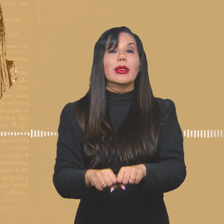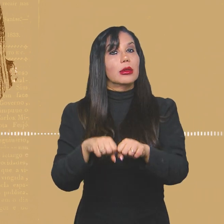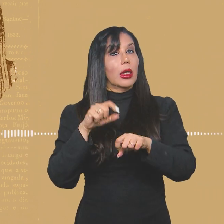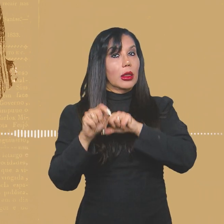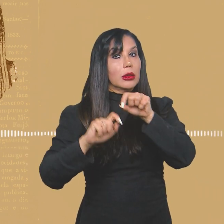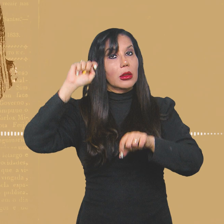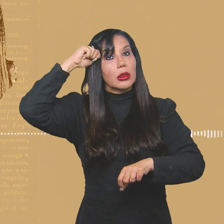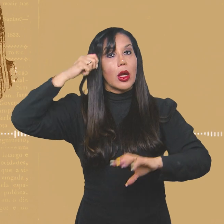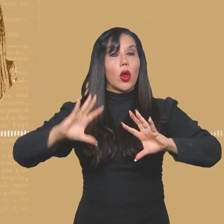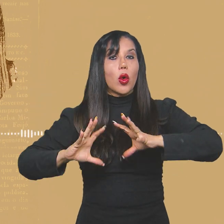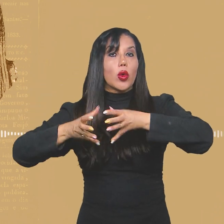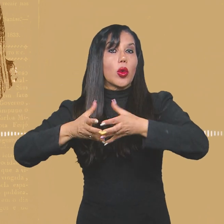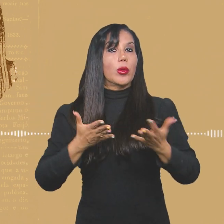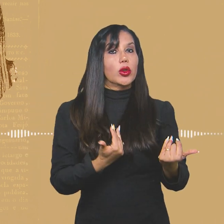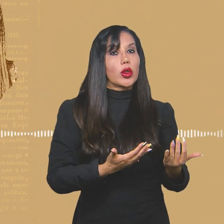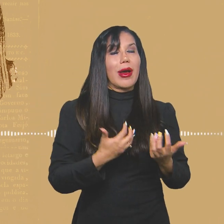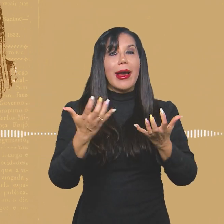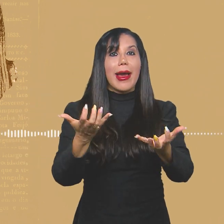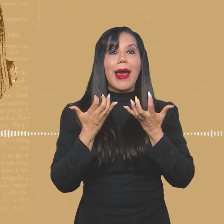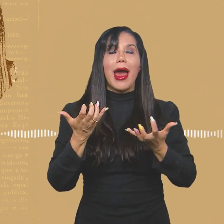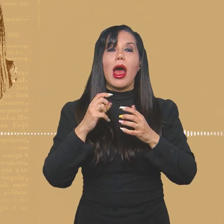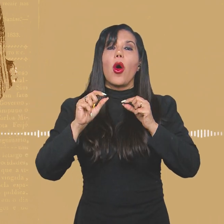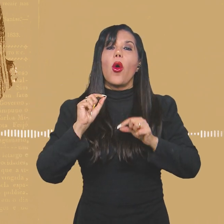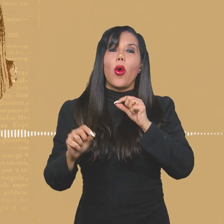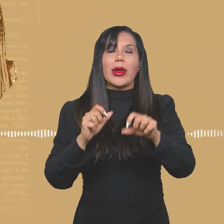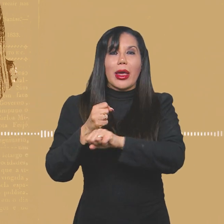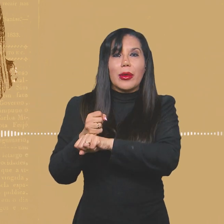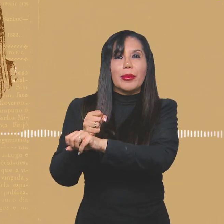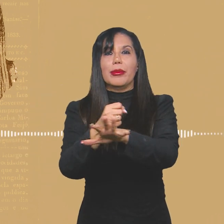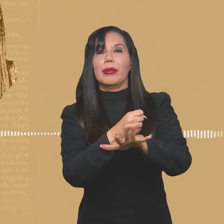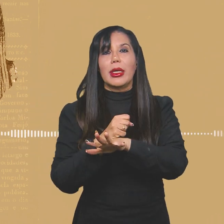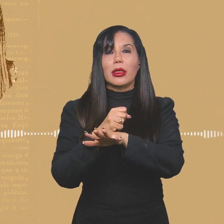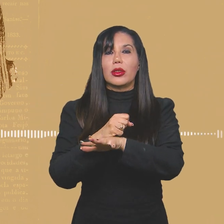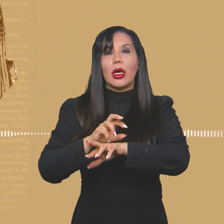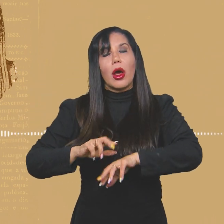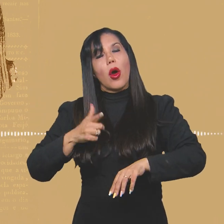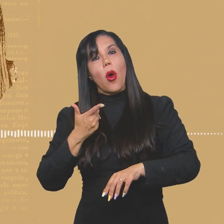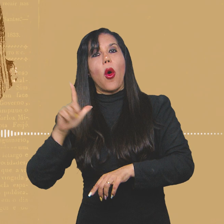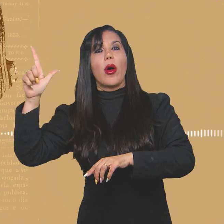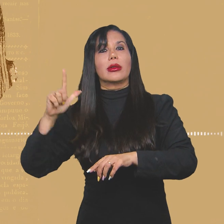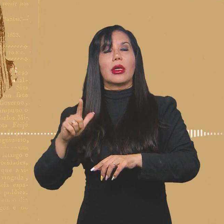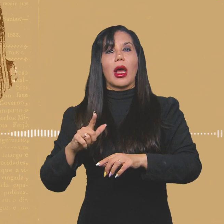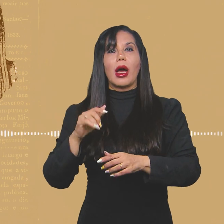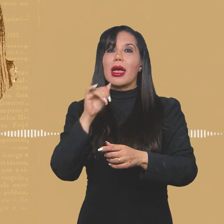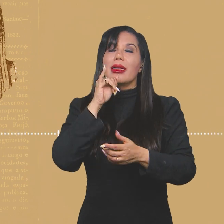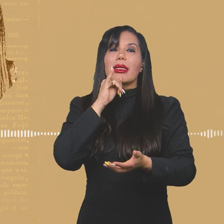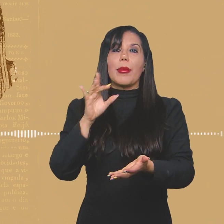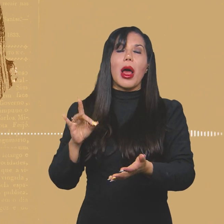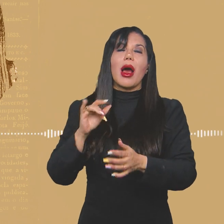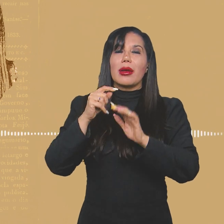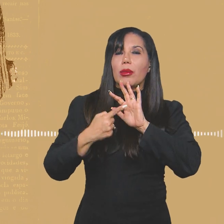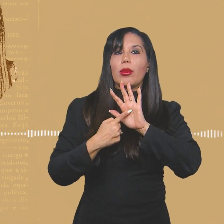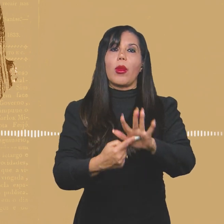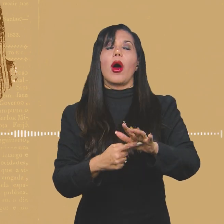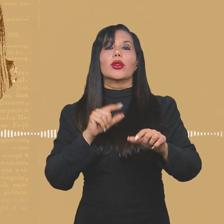um grupo de jovens, que queriam ter uma mídia alternativa à mídia oficial, à mídia